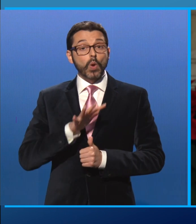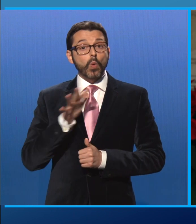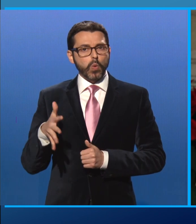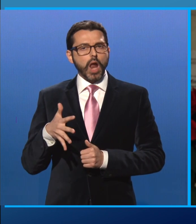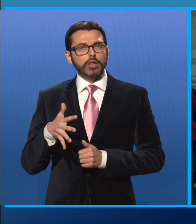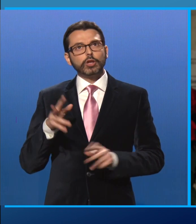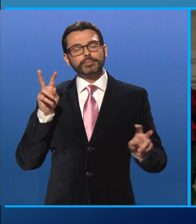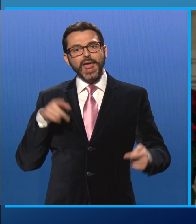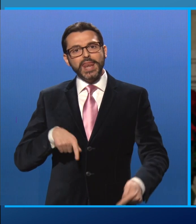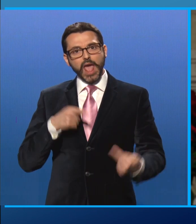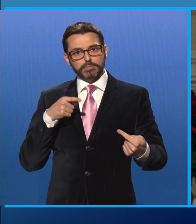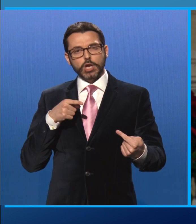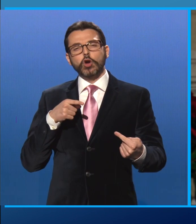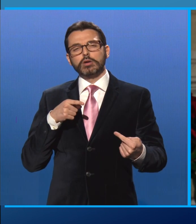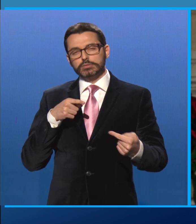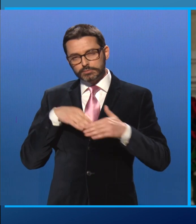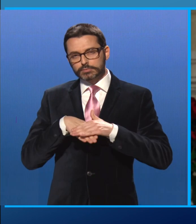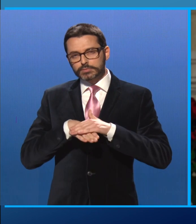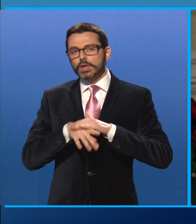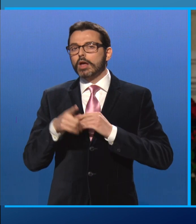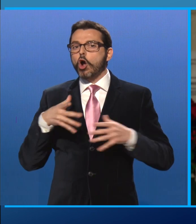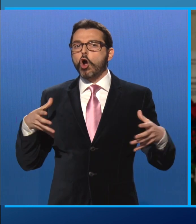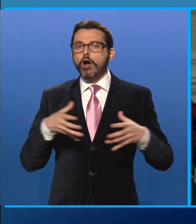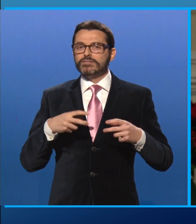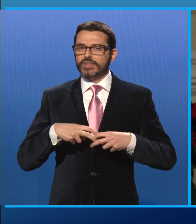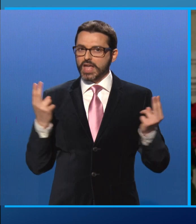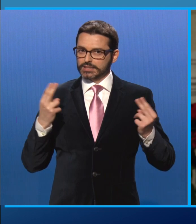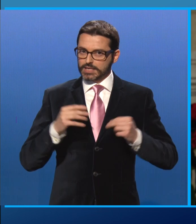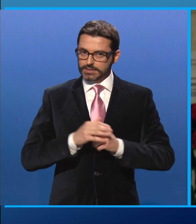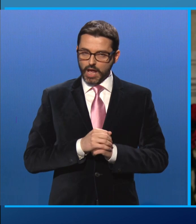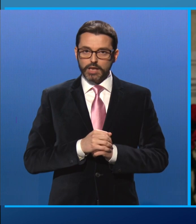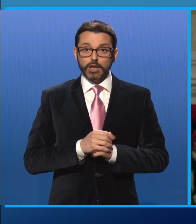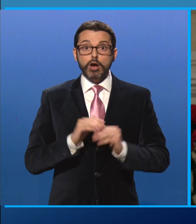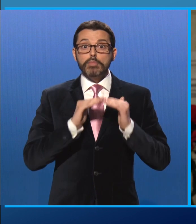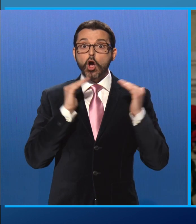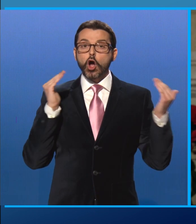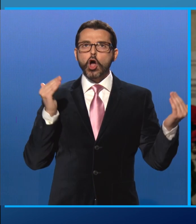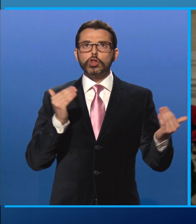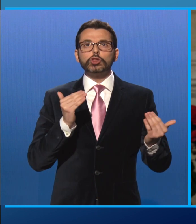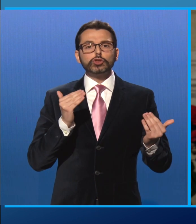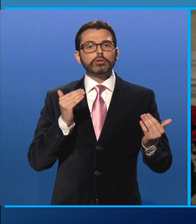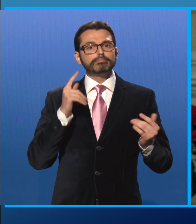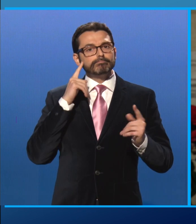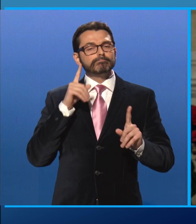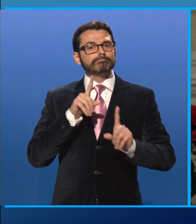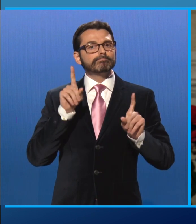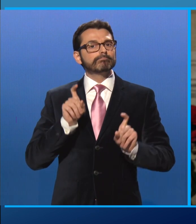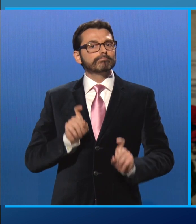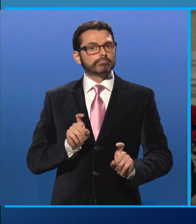insidioso della convivenza, su cui in tutto il mondo ci si sta interrogando. Non è un fenomeno nuovo,